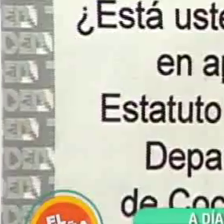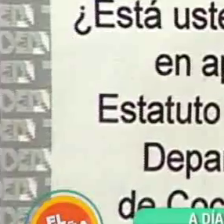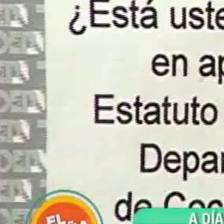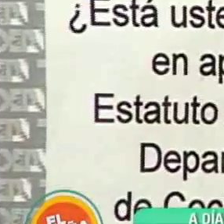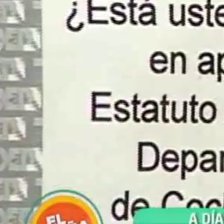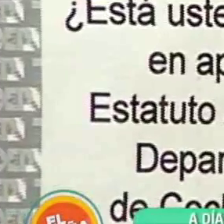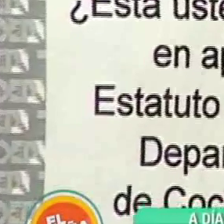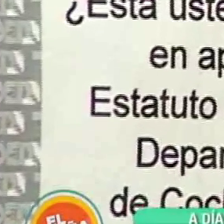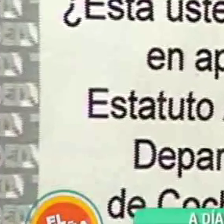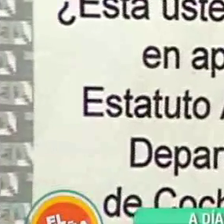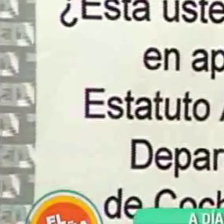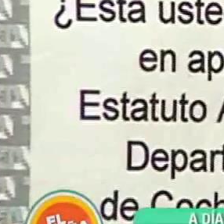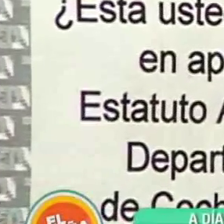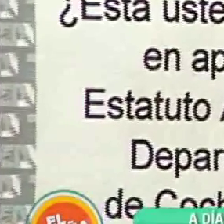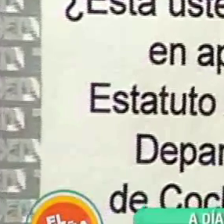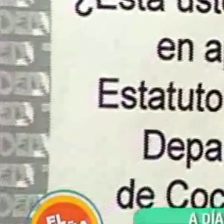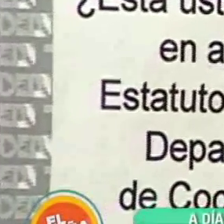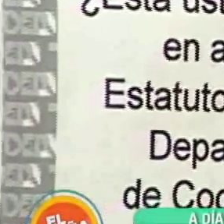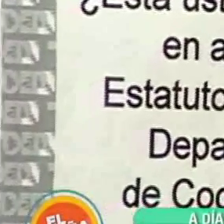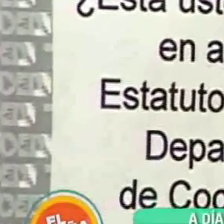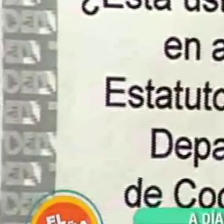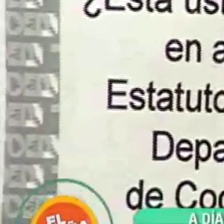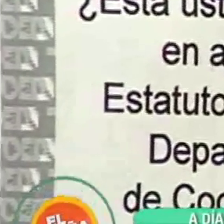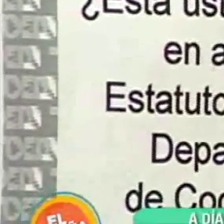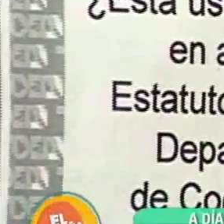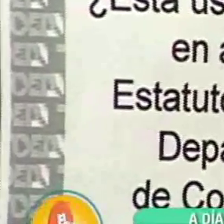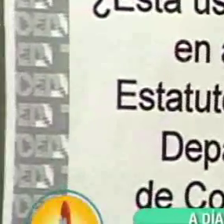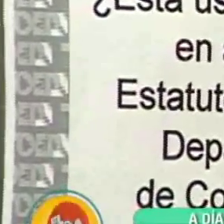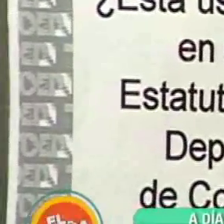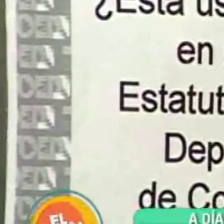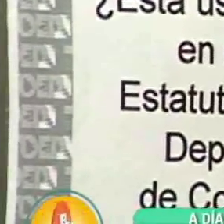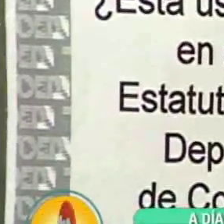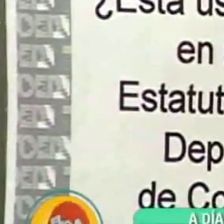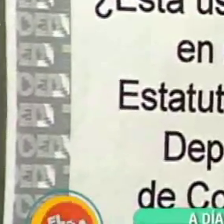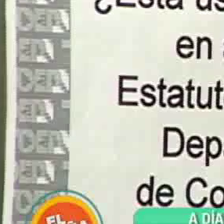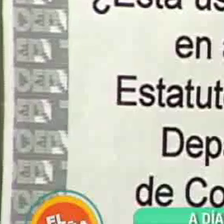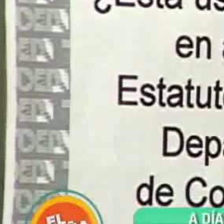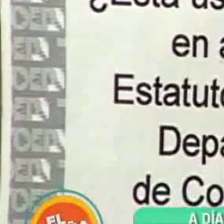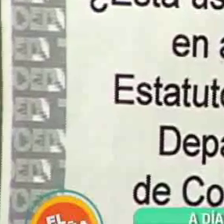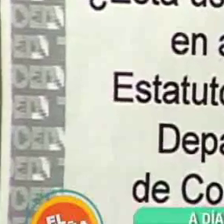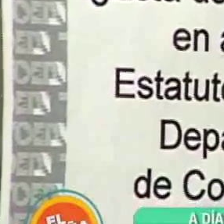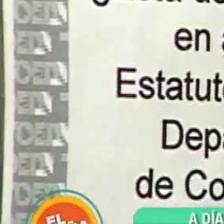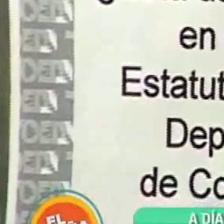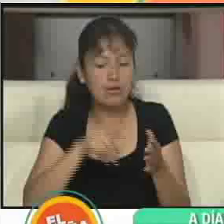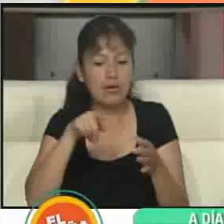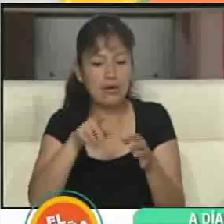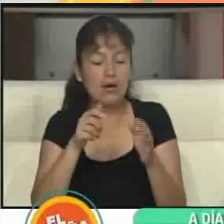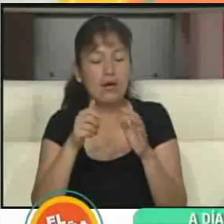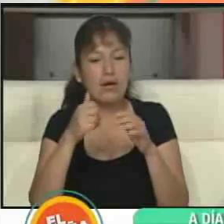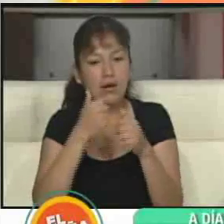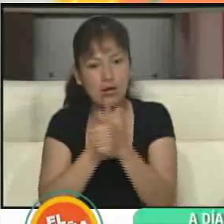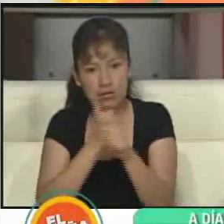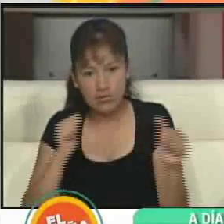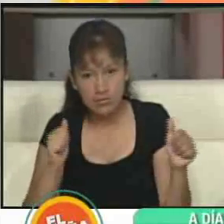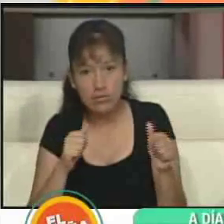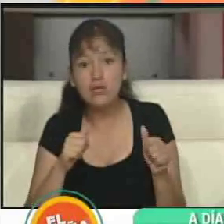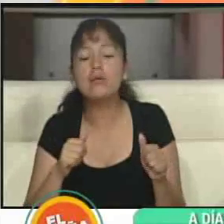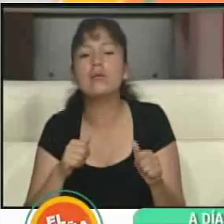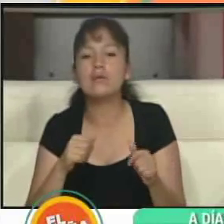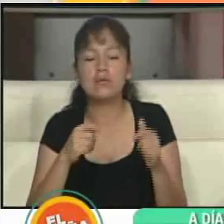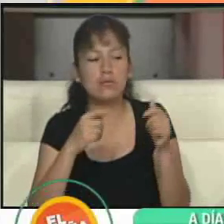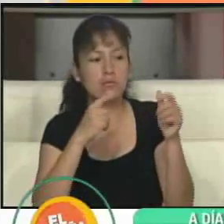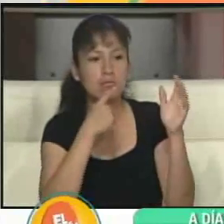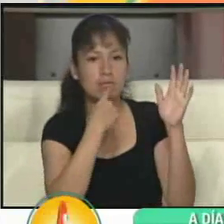tener el día domingo. Este domingo, ¿está usted de acuerdo en aprobar el Estatuto Autonómico Departamental de Cochabamba? Y tiene dos